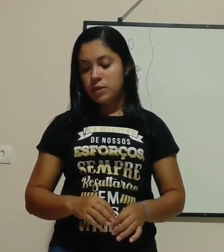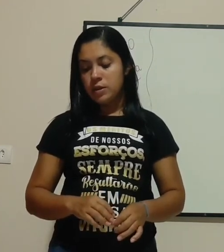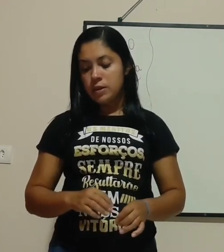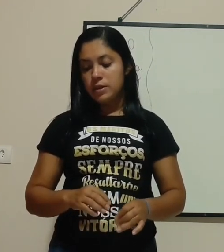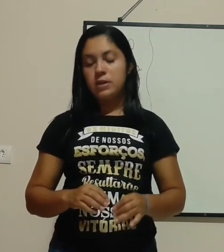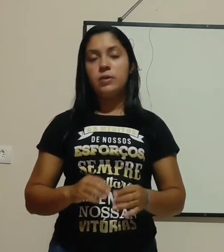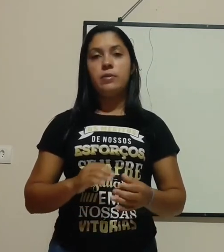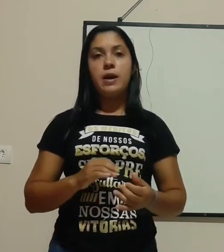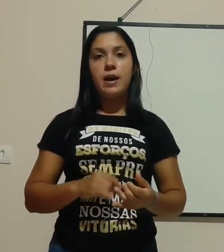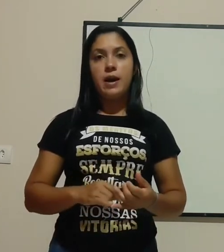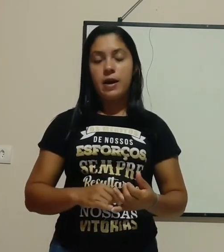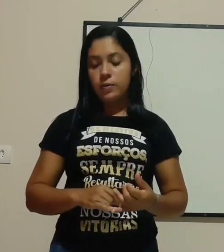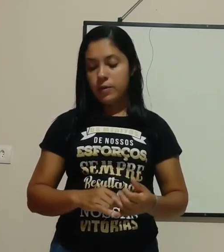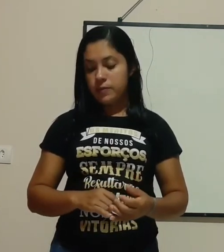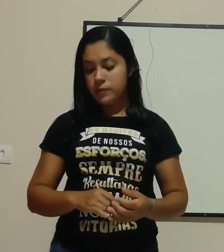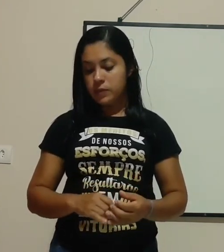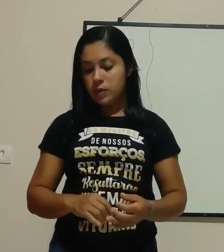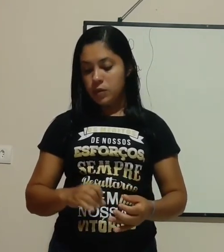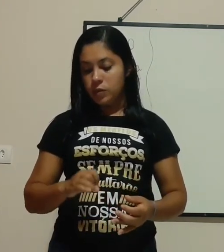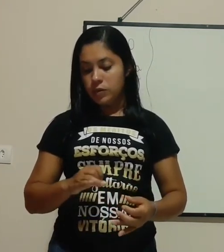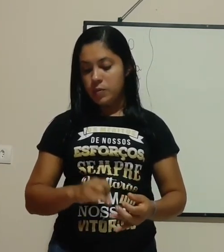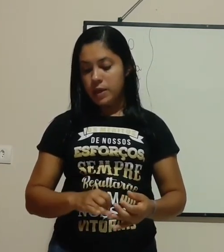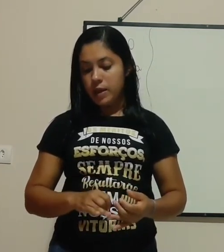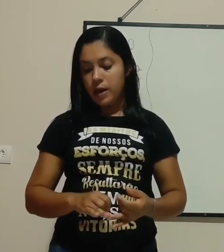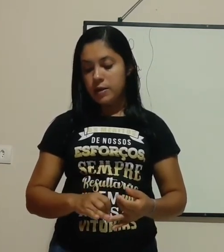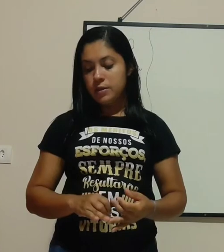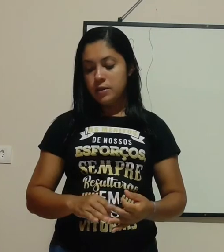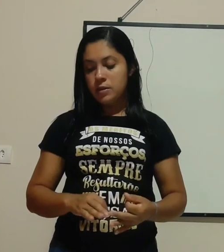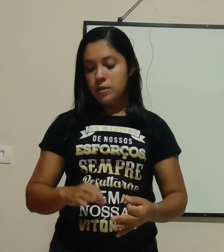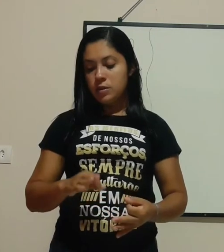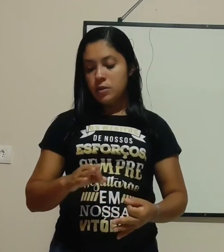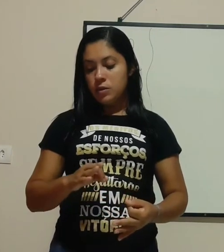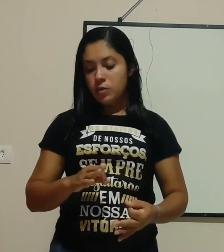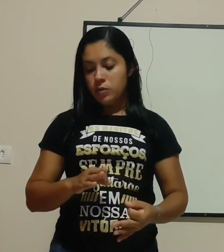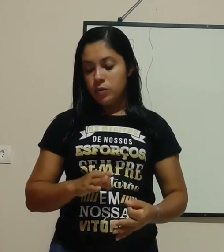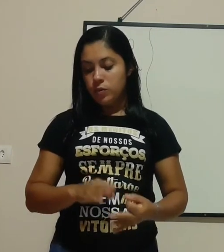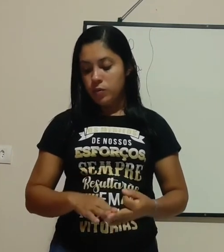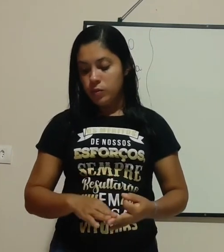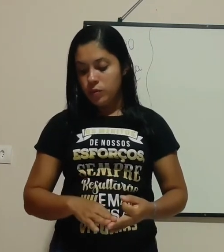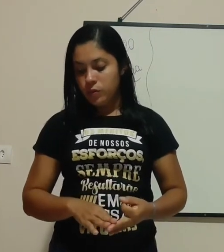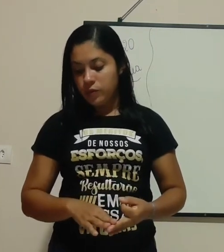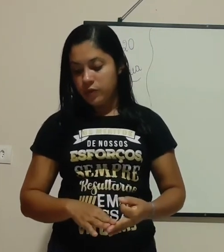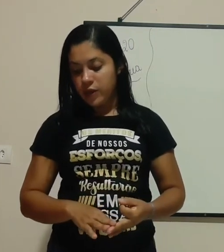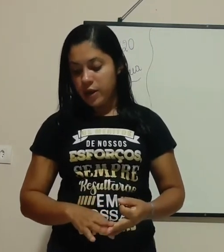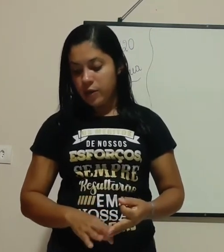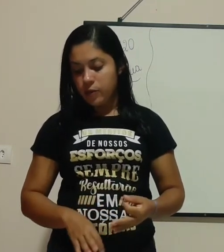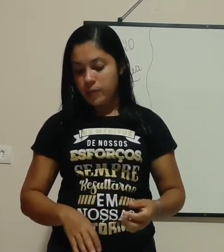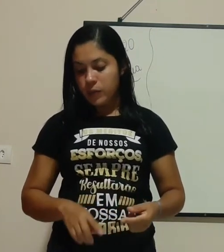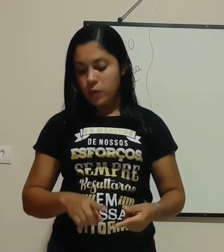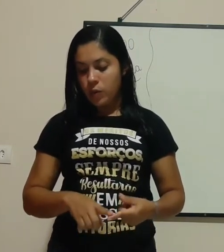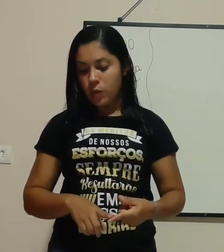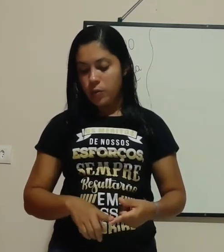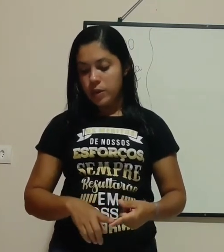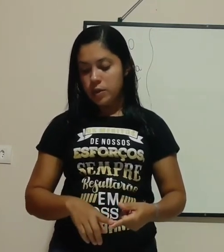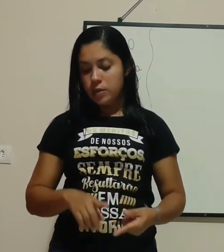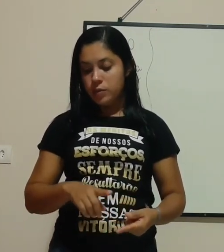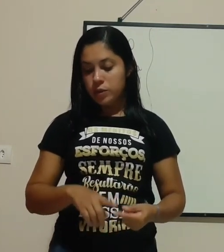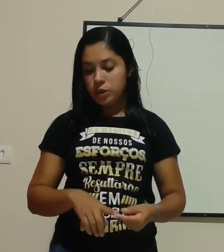são a água, os metais, o ferro, o cobre, o